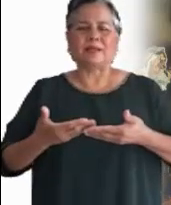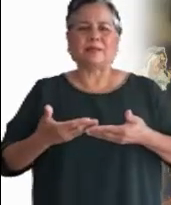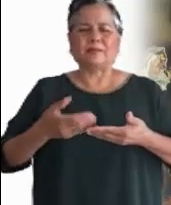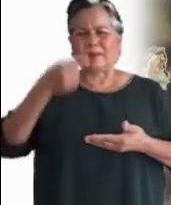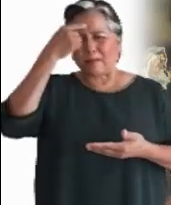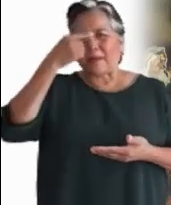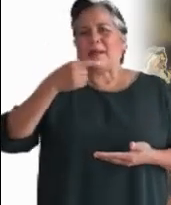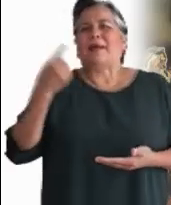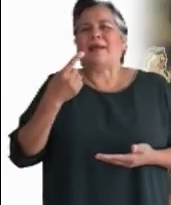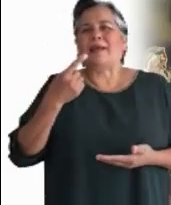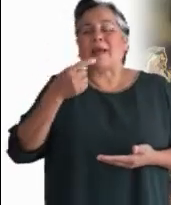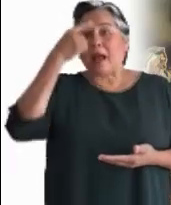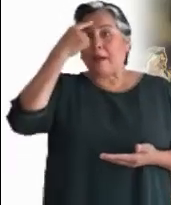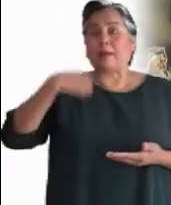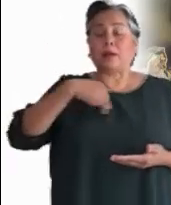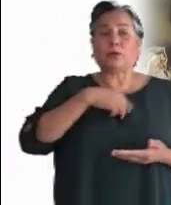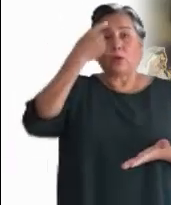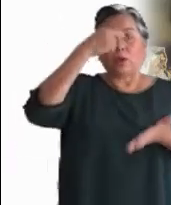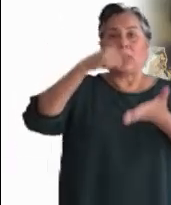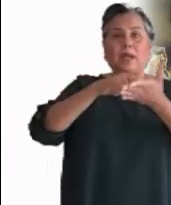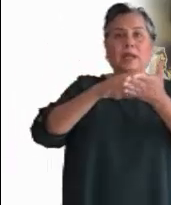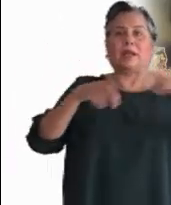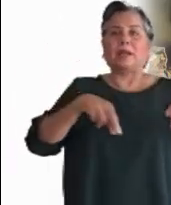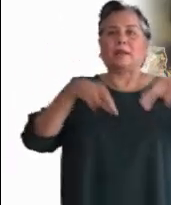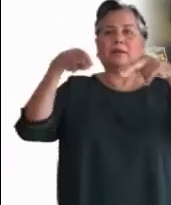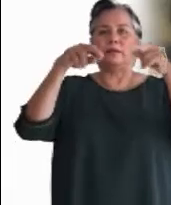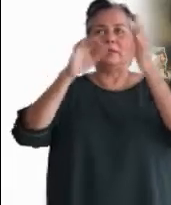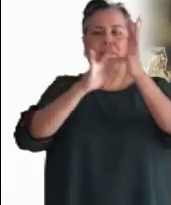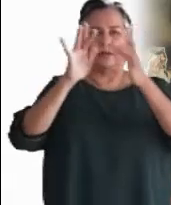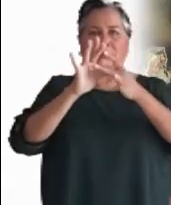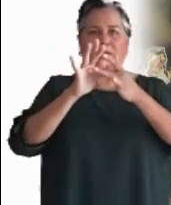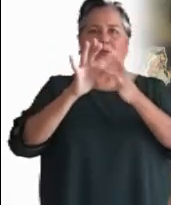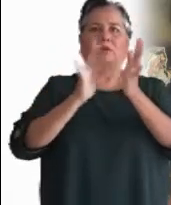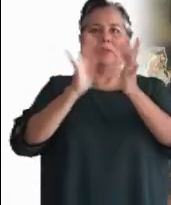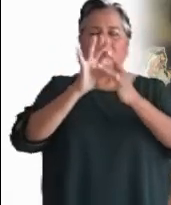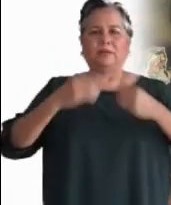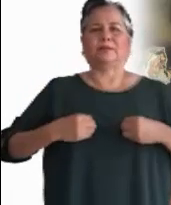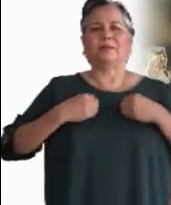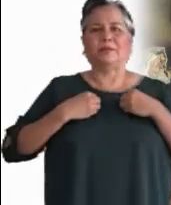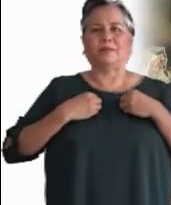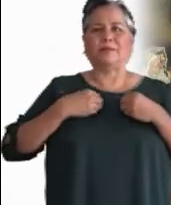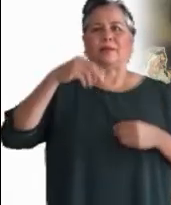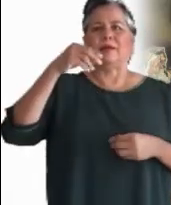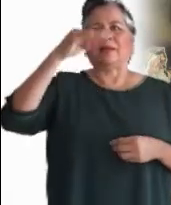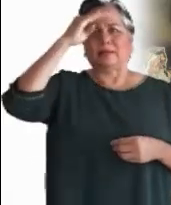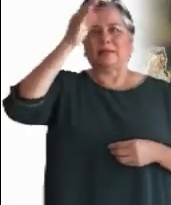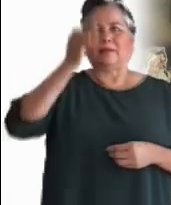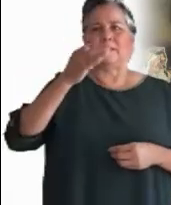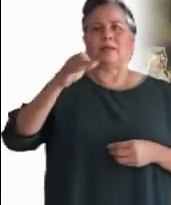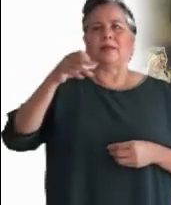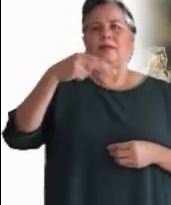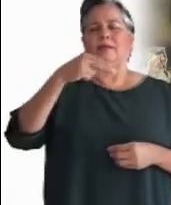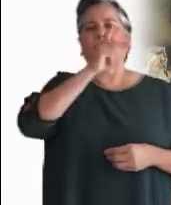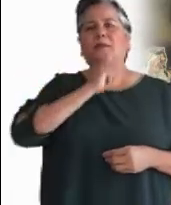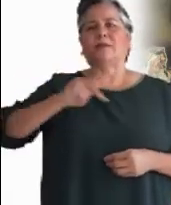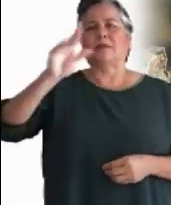creíble la resurrección. Cristo está vivo. El Señor te bendiga en nombre del Padre